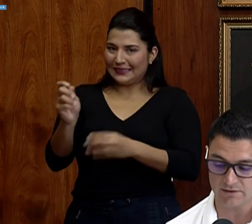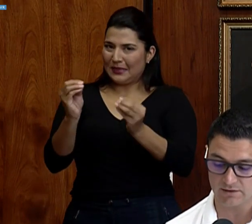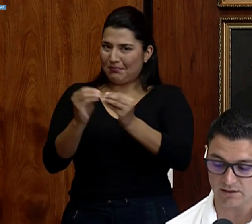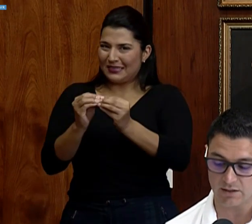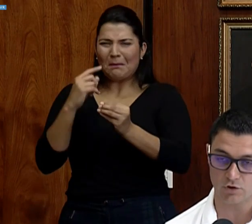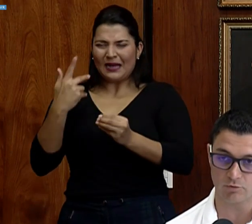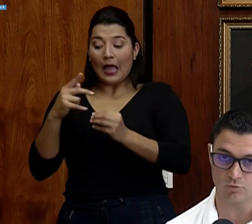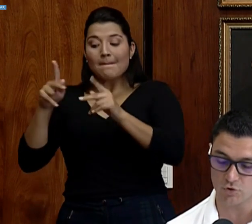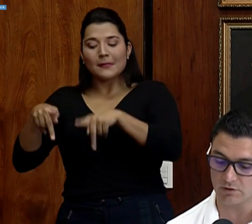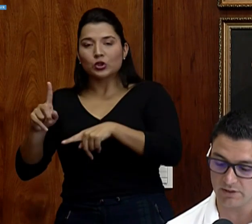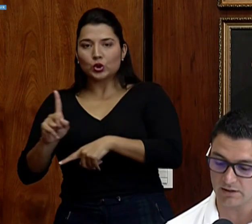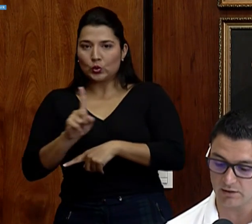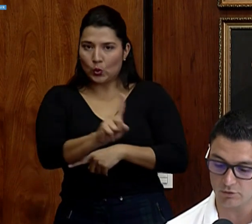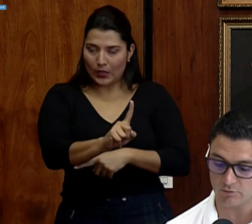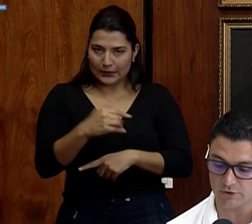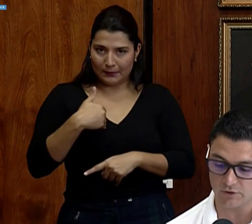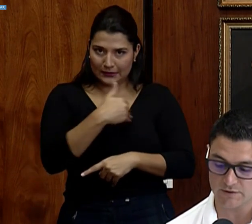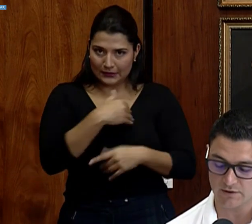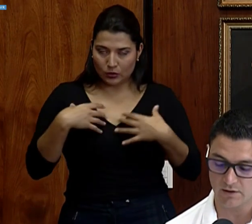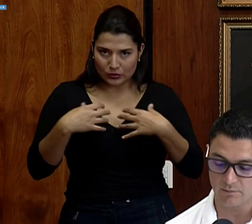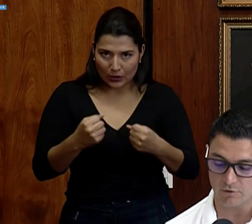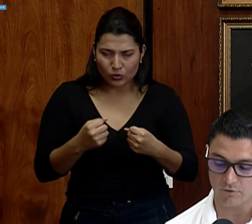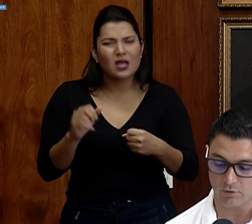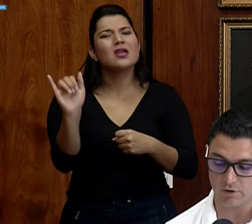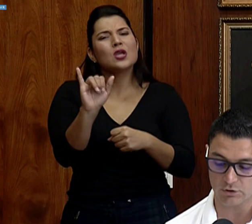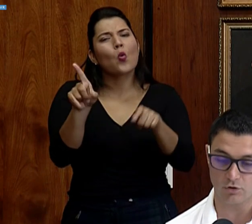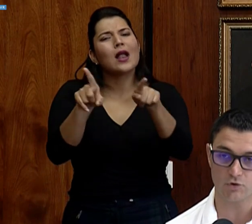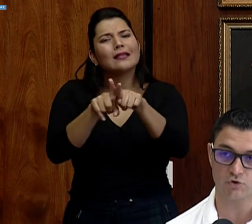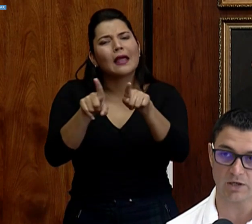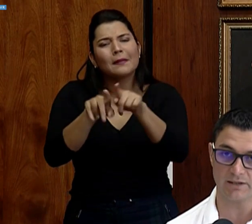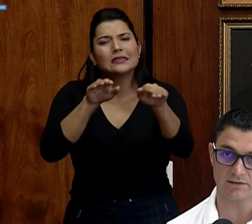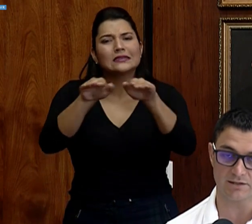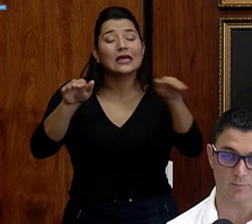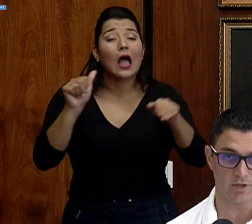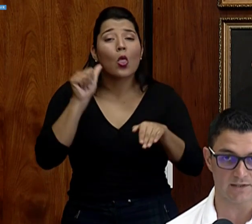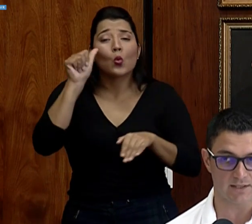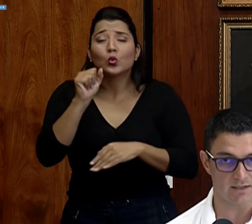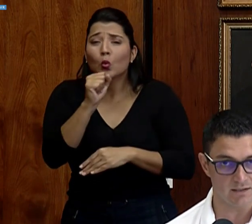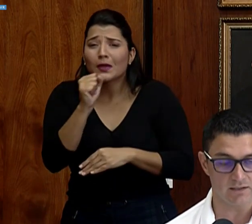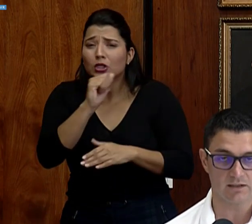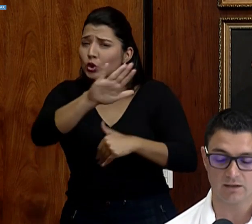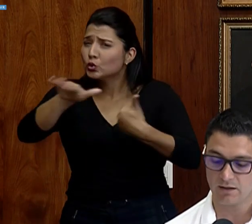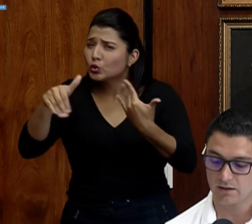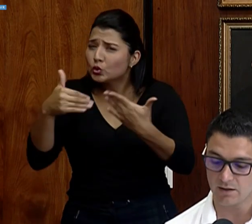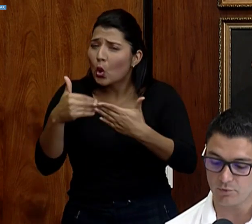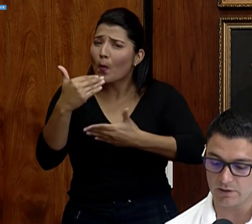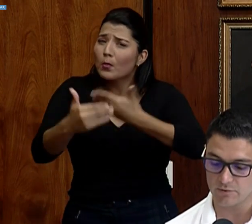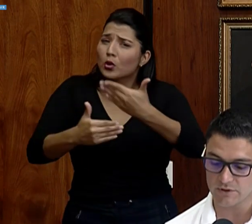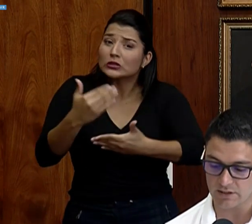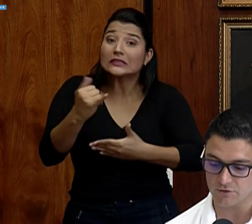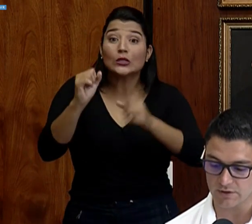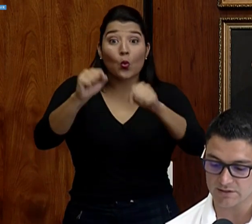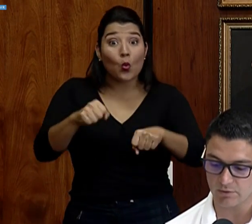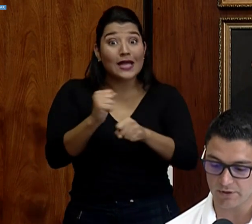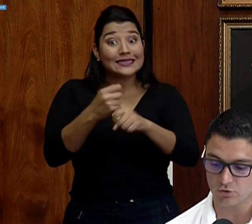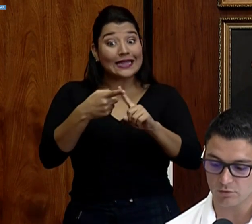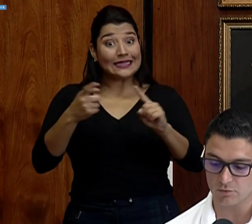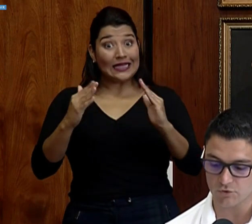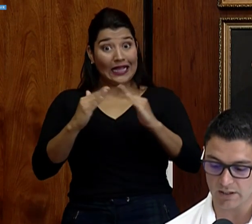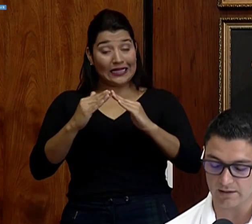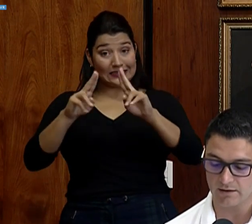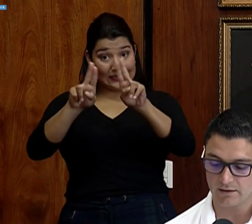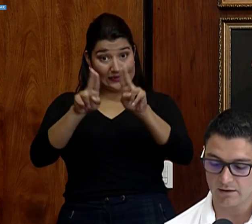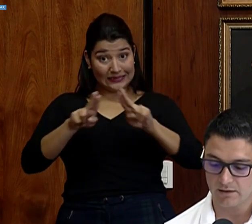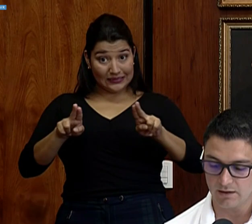trámites, y aquí ayudemos mucho también a adultos mayores, por favor, a todos los trámites que se pueden hacer en línea que podamos hacerlos. En este momento